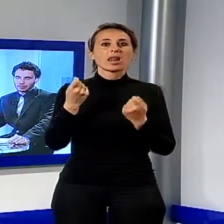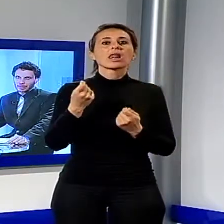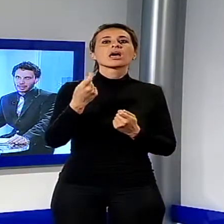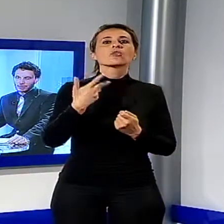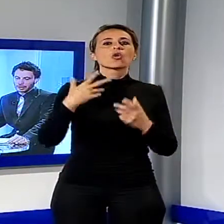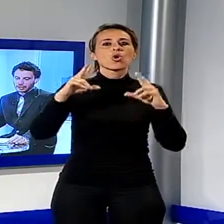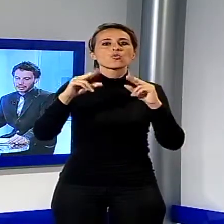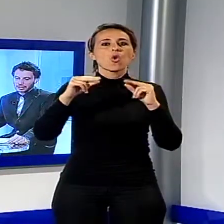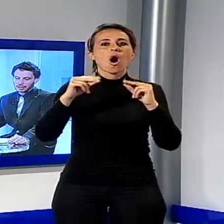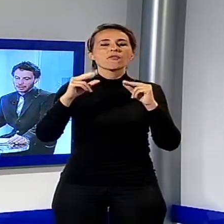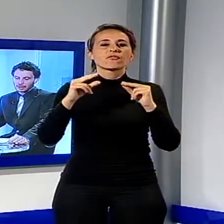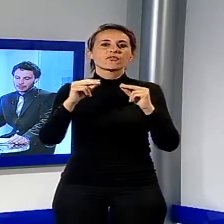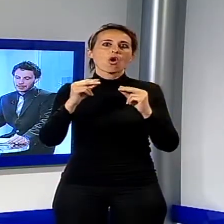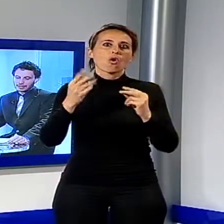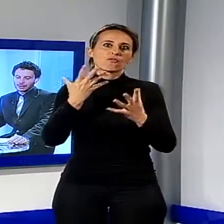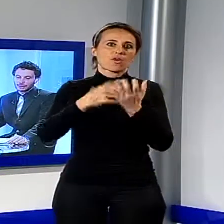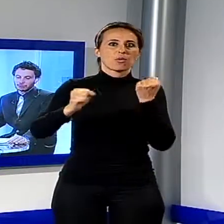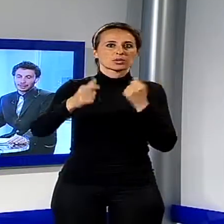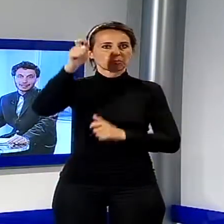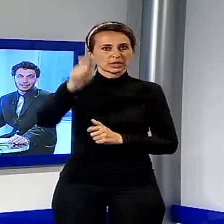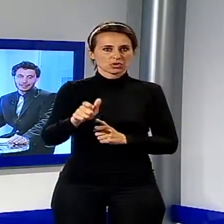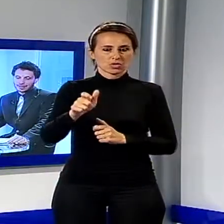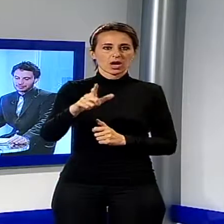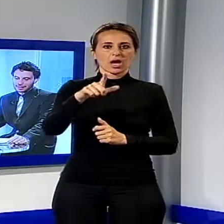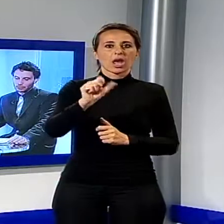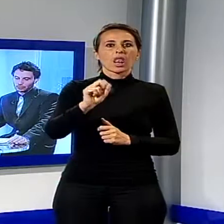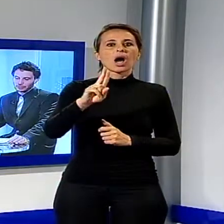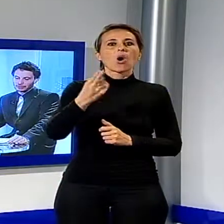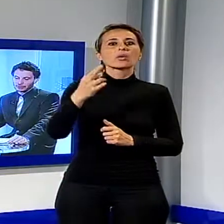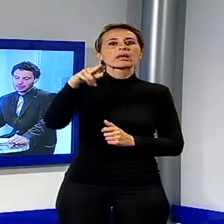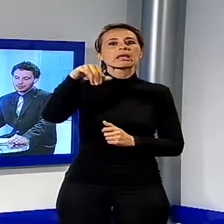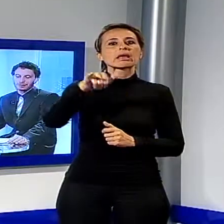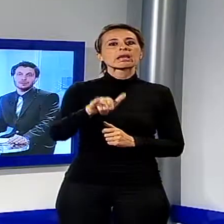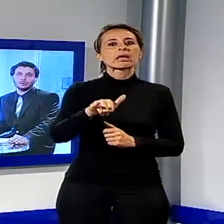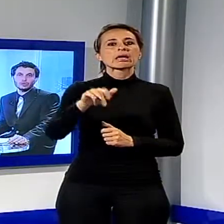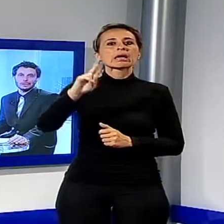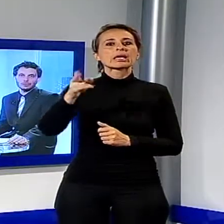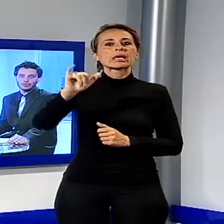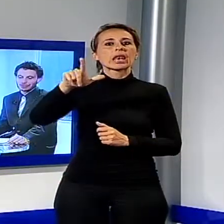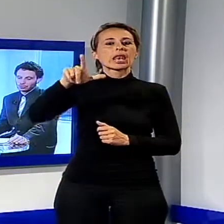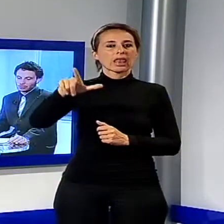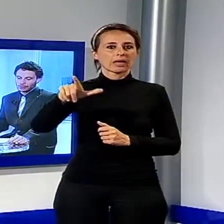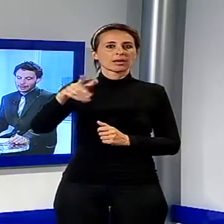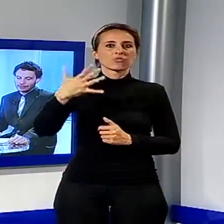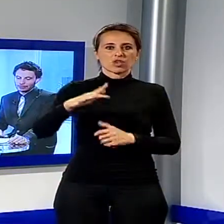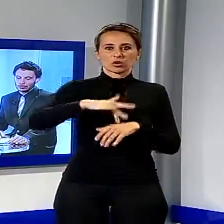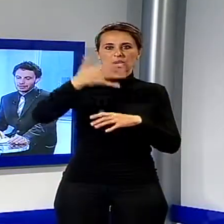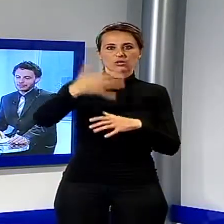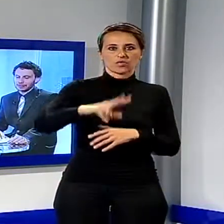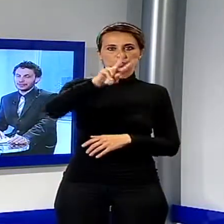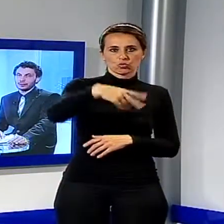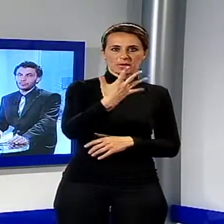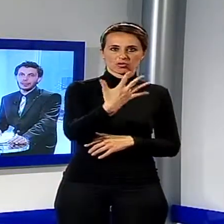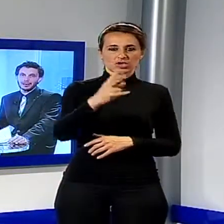Napoleone. Loren Hill, la Hill, torna a grande richiesta dopo le straordinarie esibizioni del 2005 e del